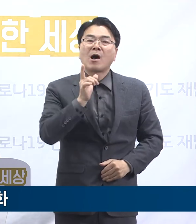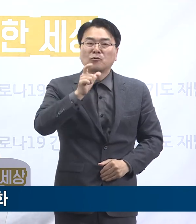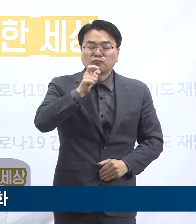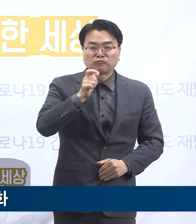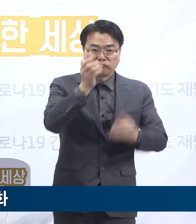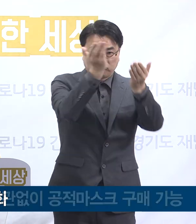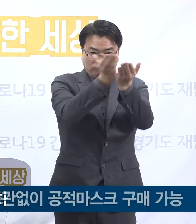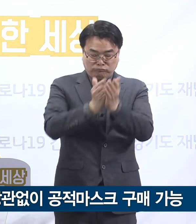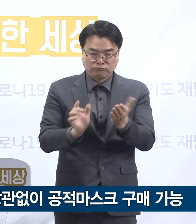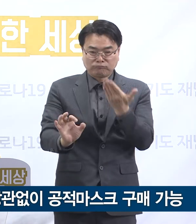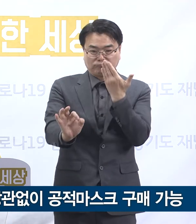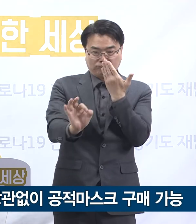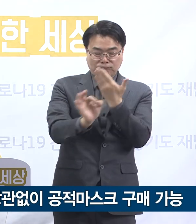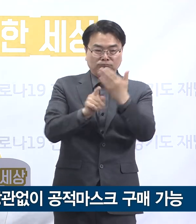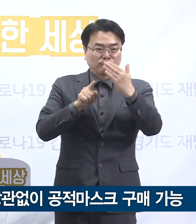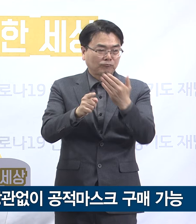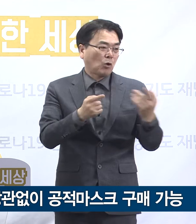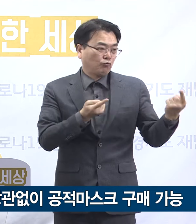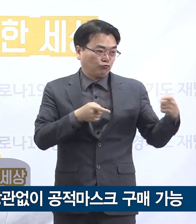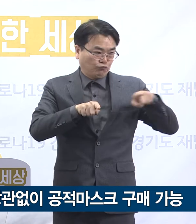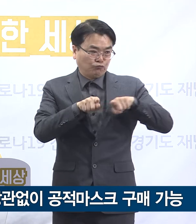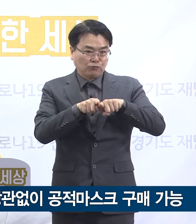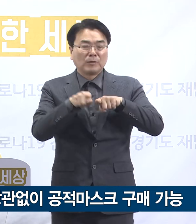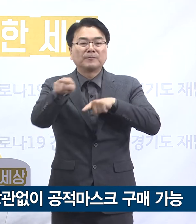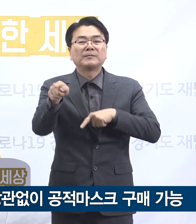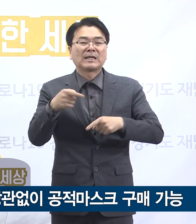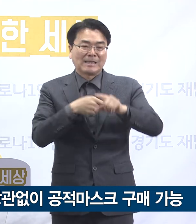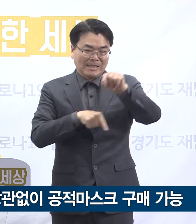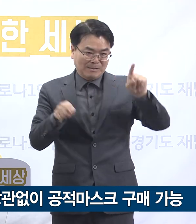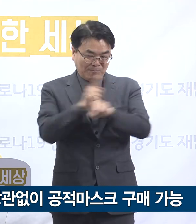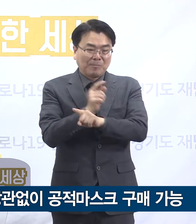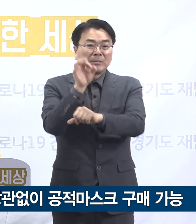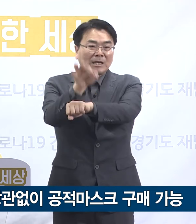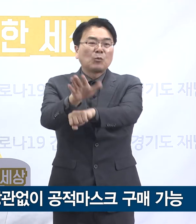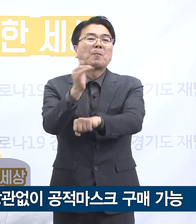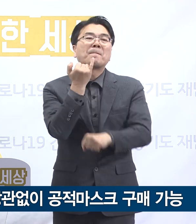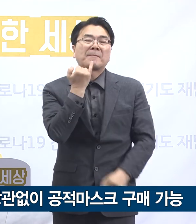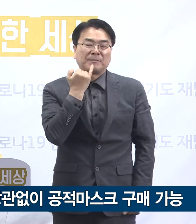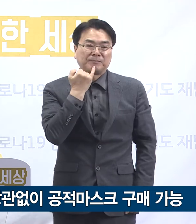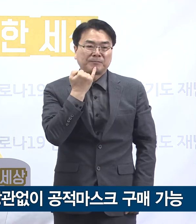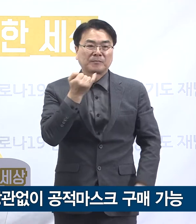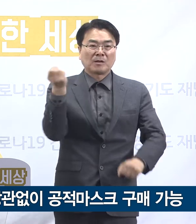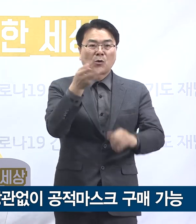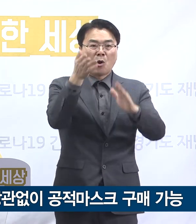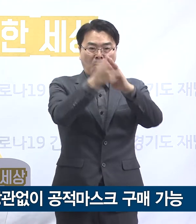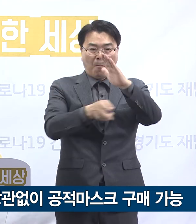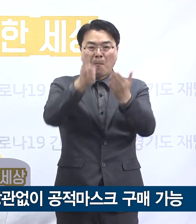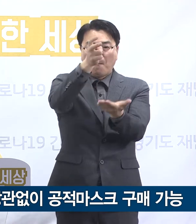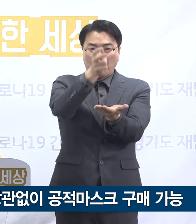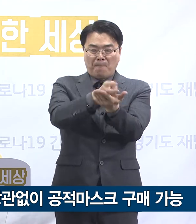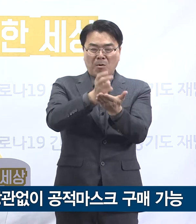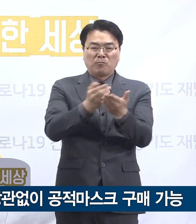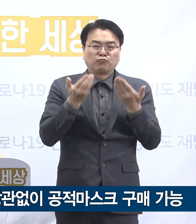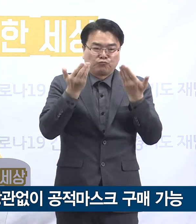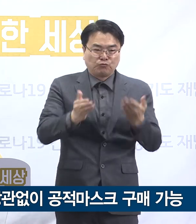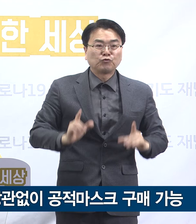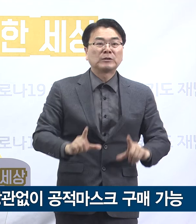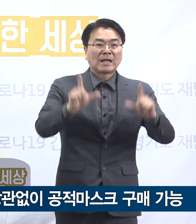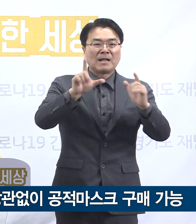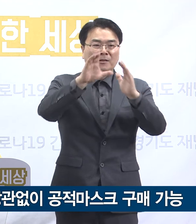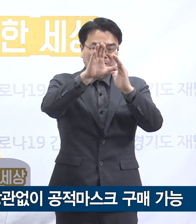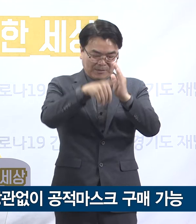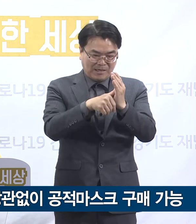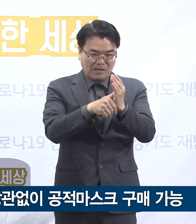구매할 수 있습니다. 또한 구매 편의를 위해 법정 공휴일에는 주말처럼 출생연도와 한관없이